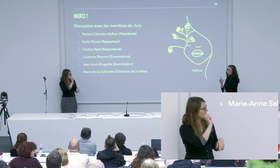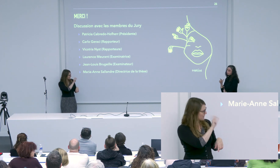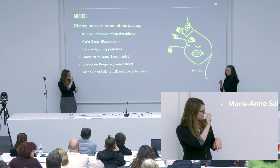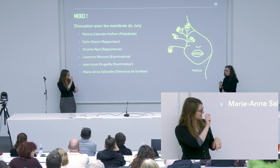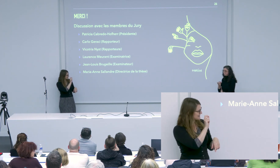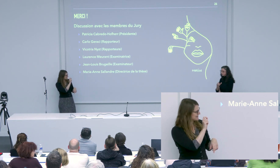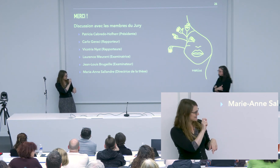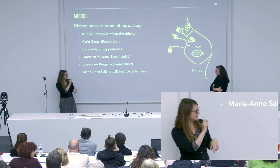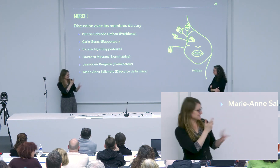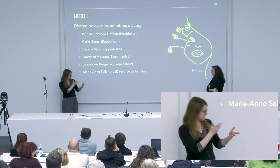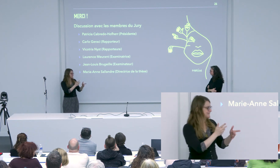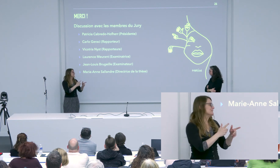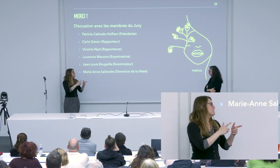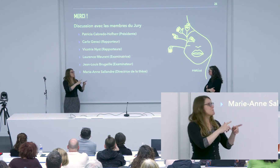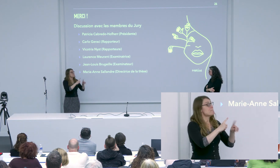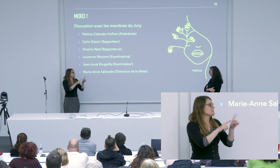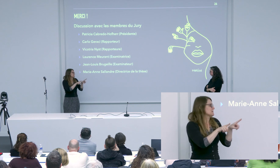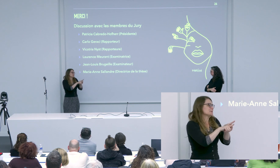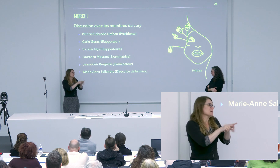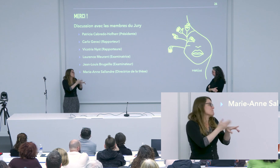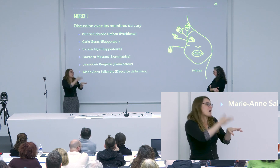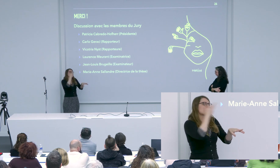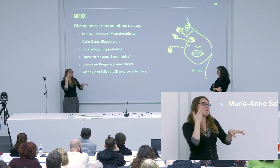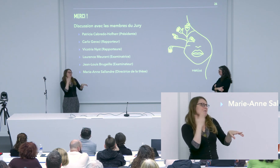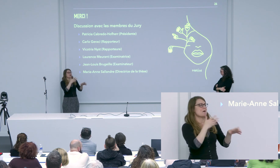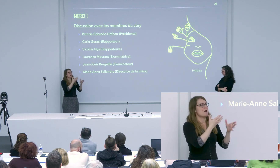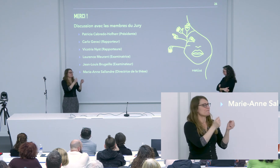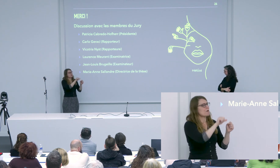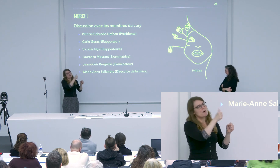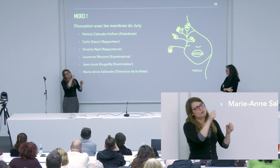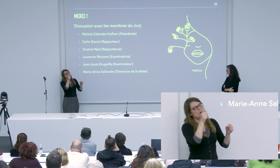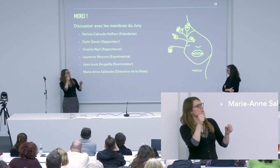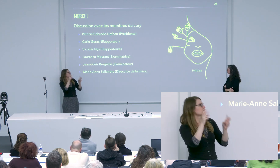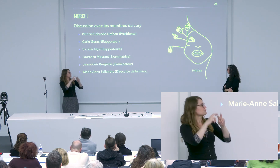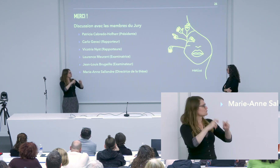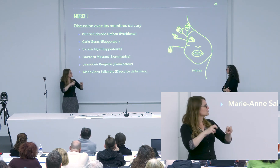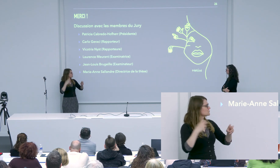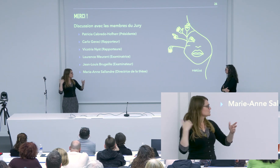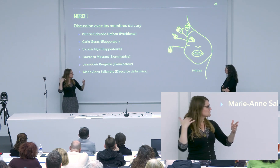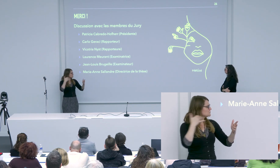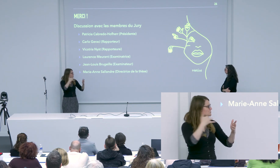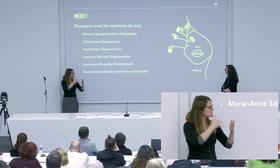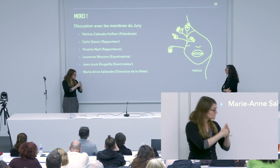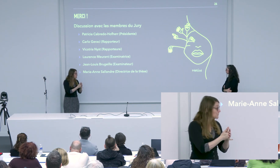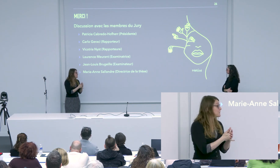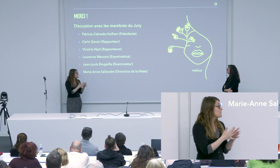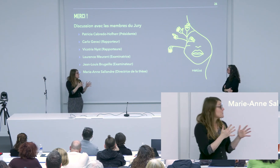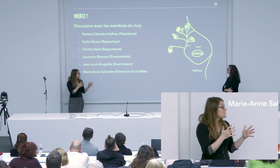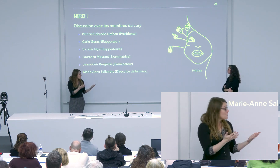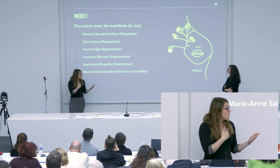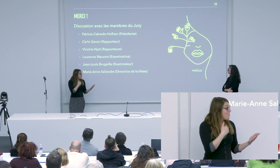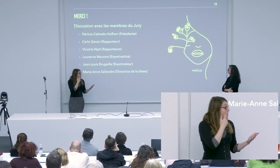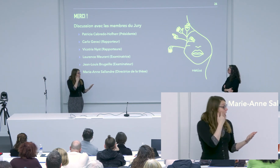tu connais l'épique, l'épique, on va le signer comme ça, comme si on le piquait, donc le linguiste l'épique et d'autres, d'autres chercheurs